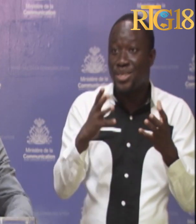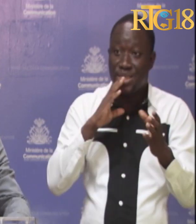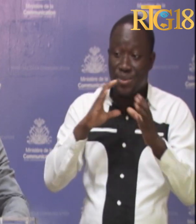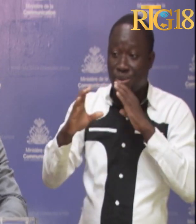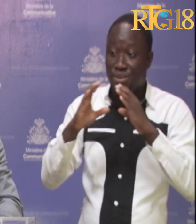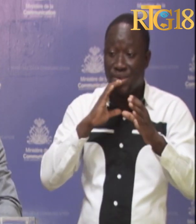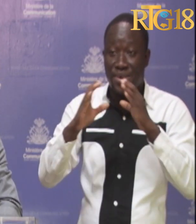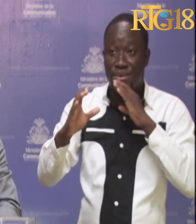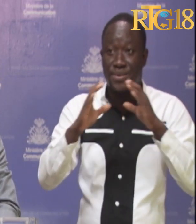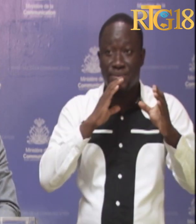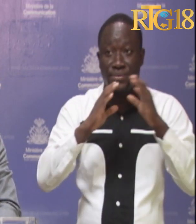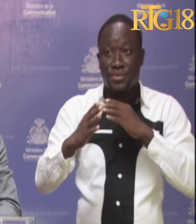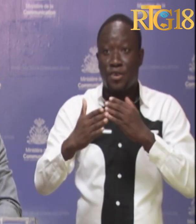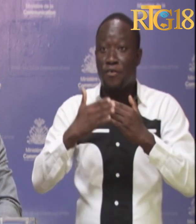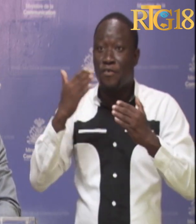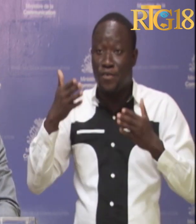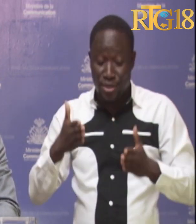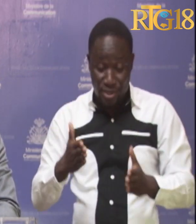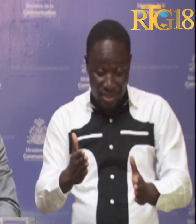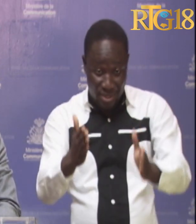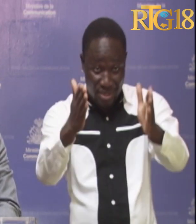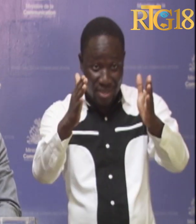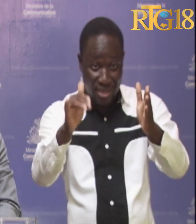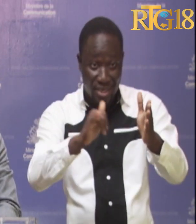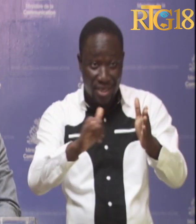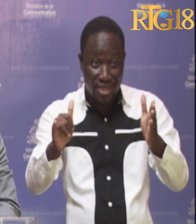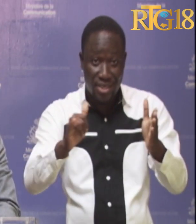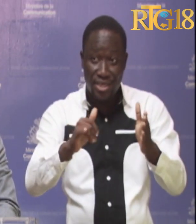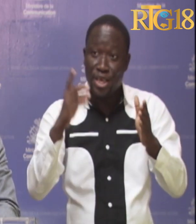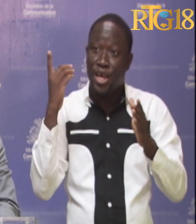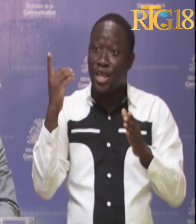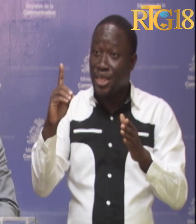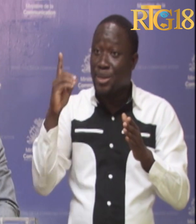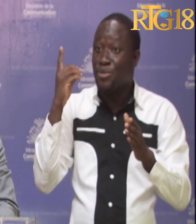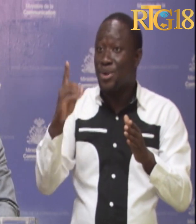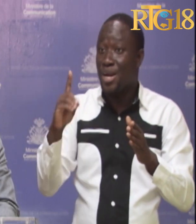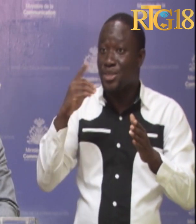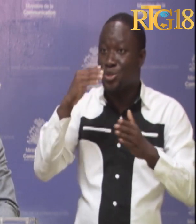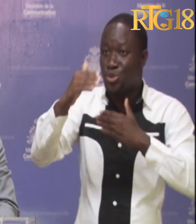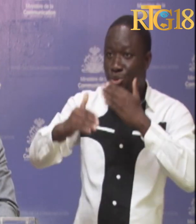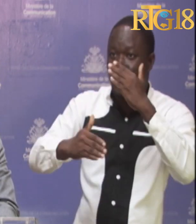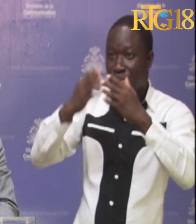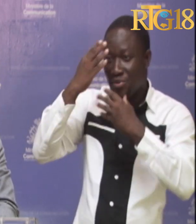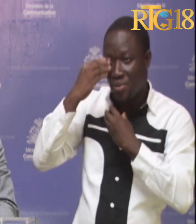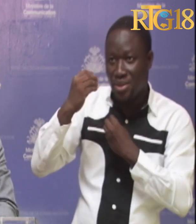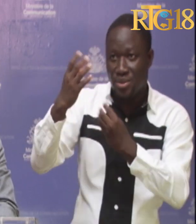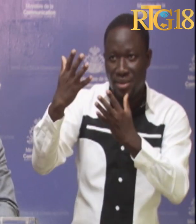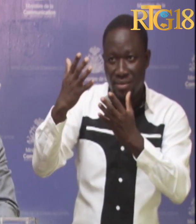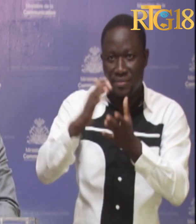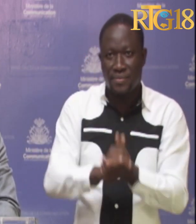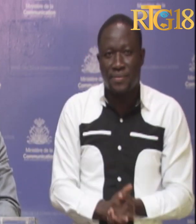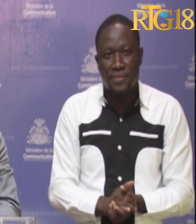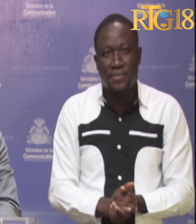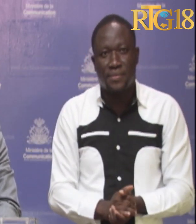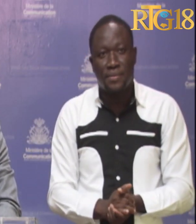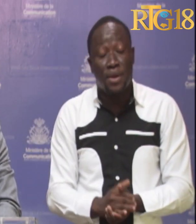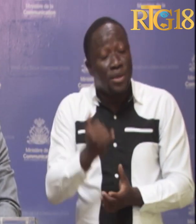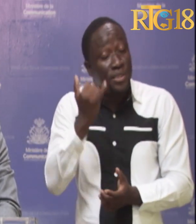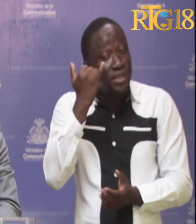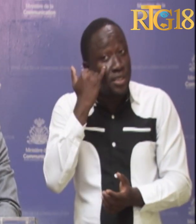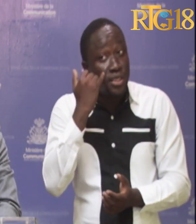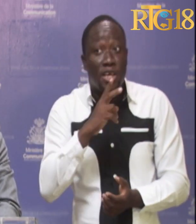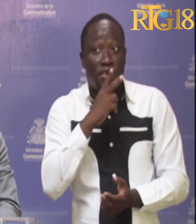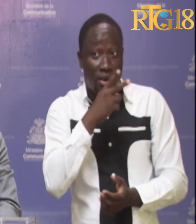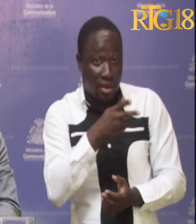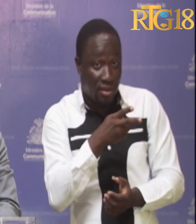communication, facilitant ainsi la démocratisation du processus informationnel. S'il est un